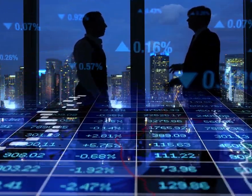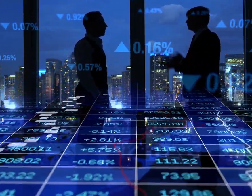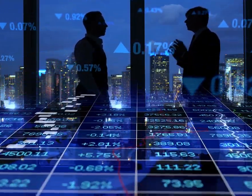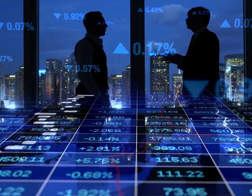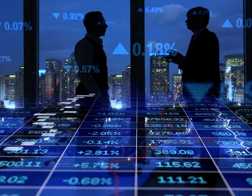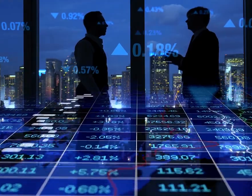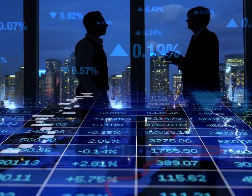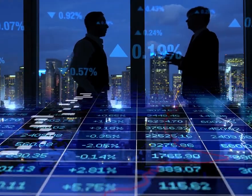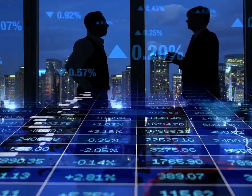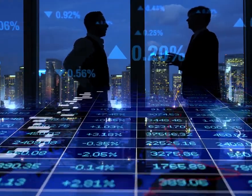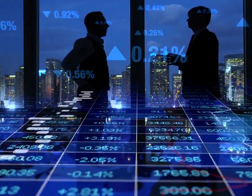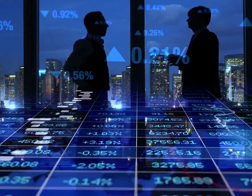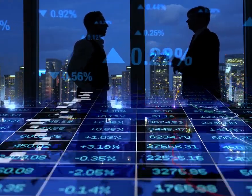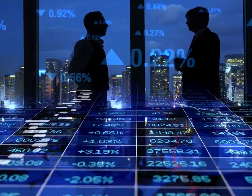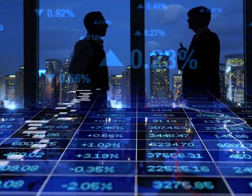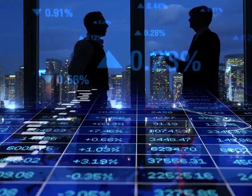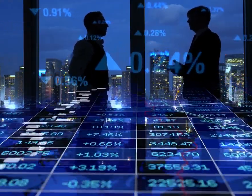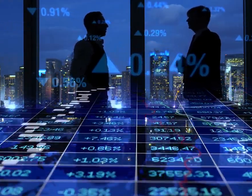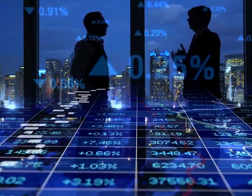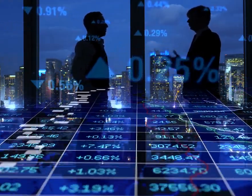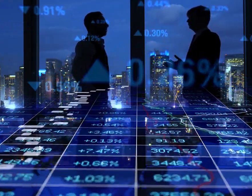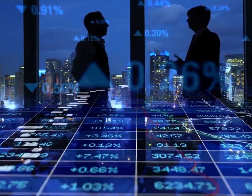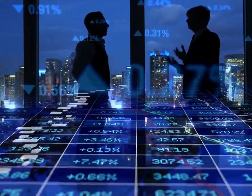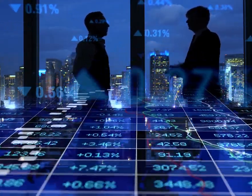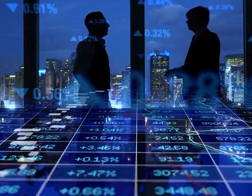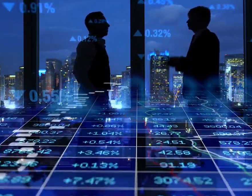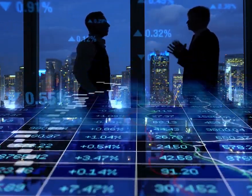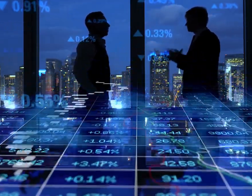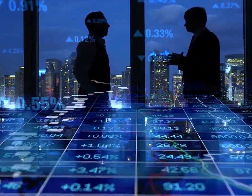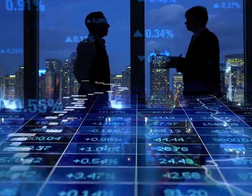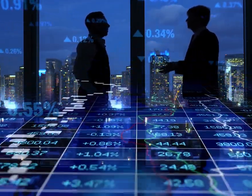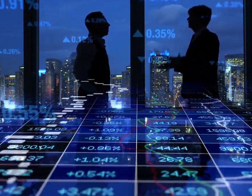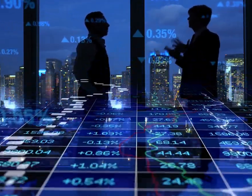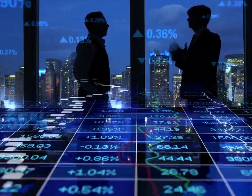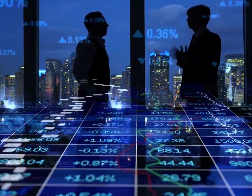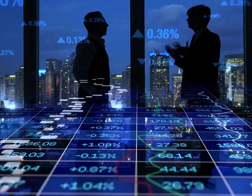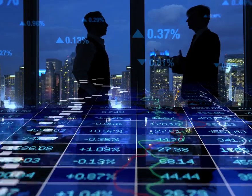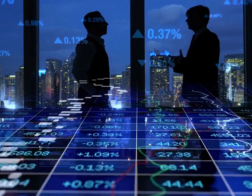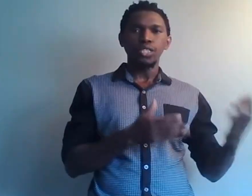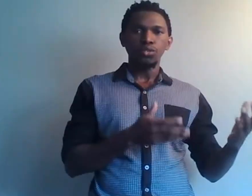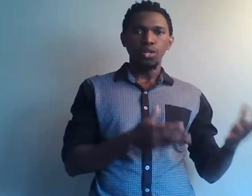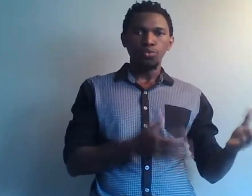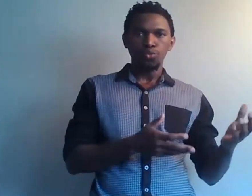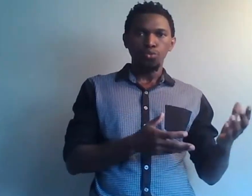illustrer mon propos. À la base, si tu vas chez un commerçant pour acheter un couteau,